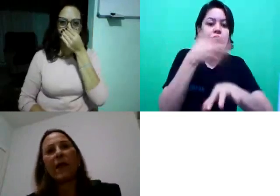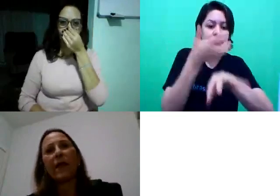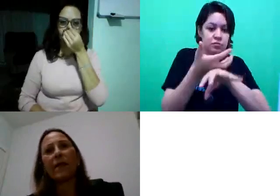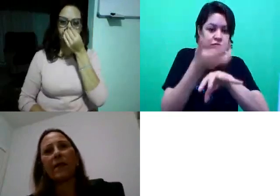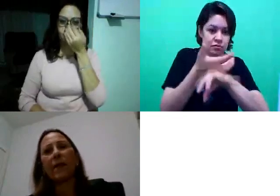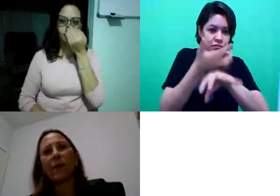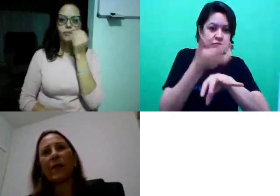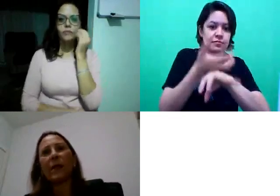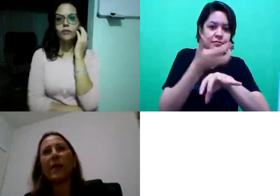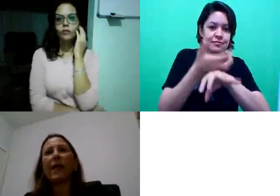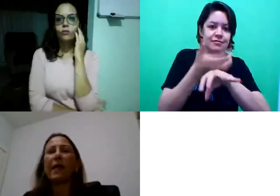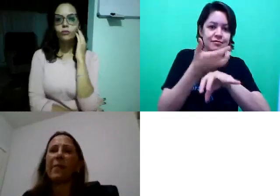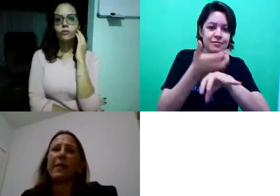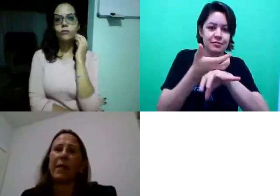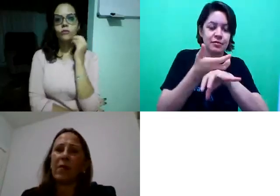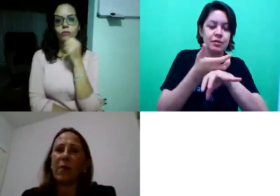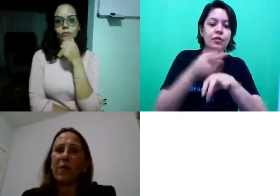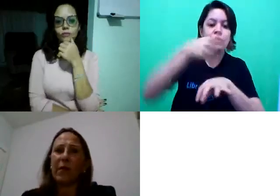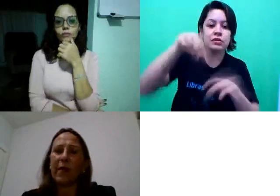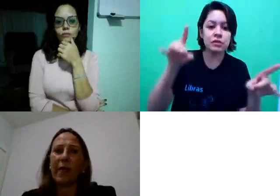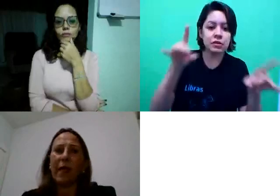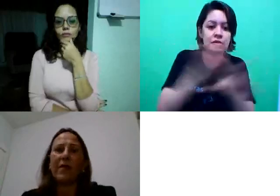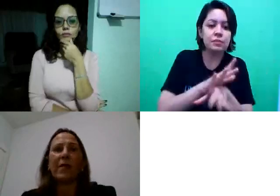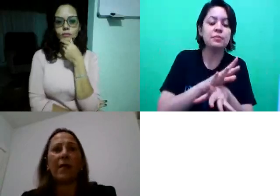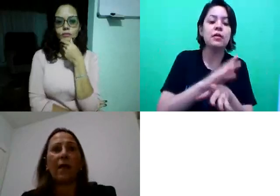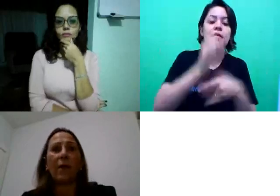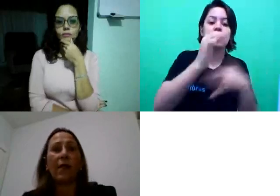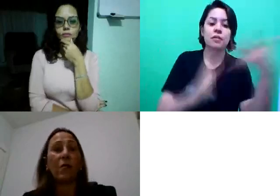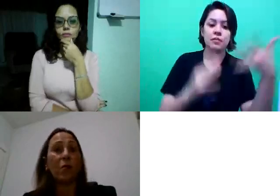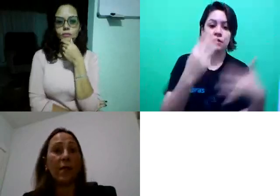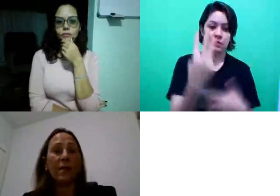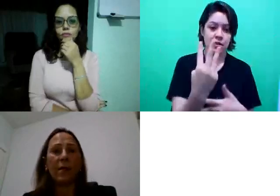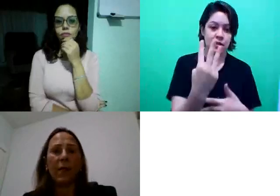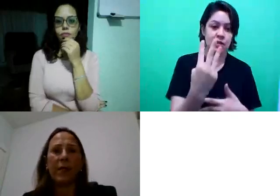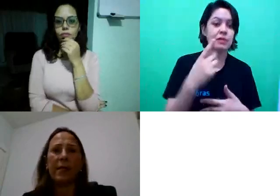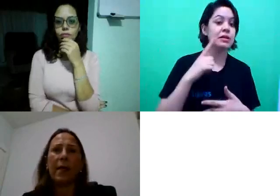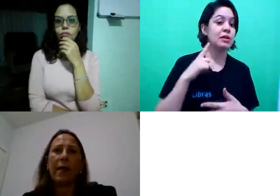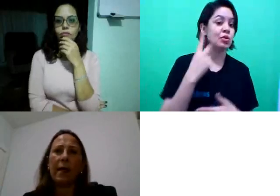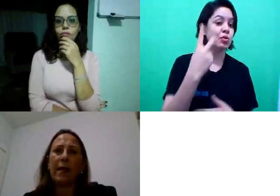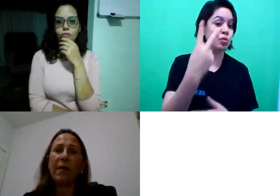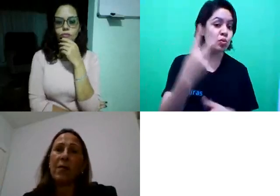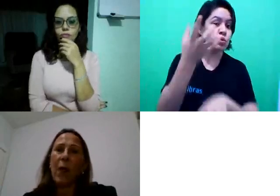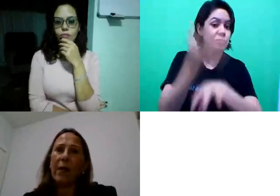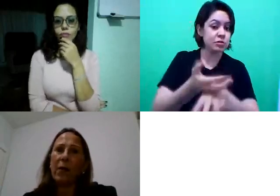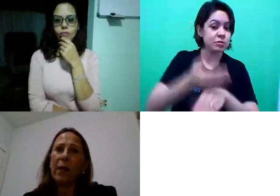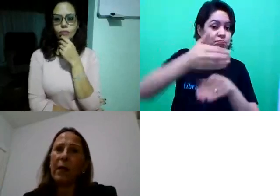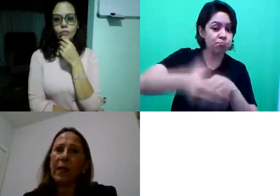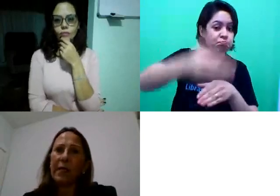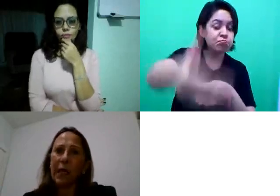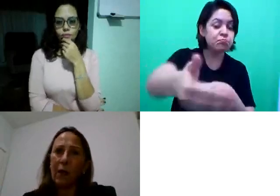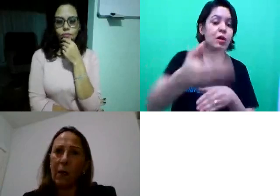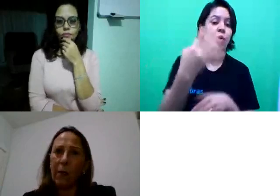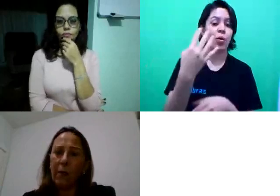ainda vocês, depois de terminarem Libras 3 com a professora Demi, vocês terão mais duas disciplinas, Libras 4